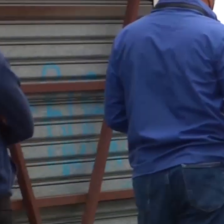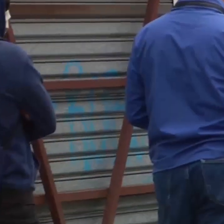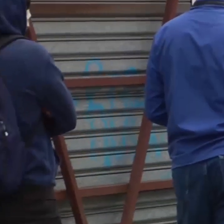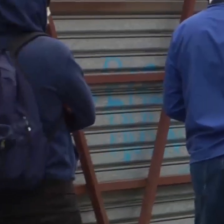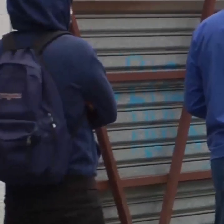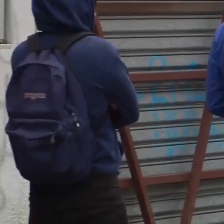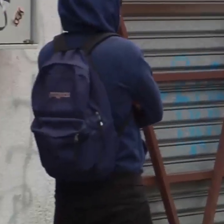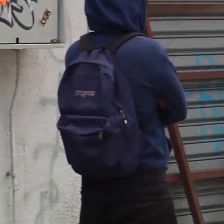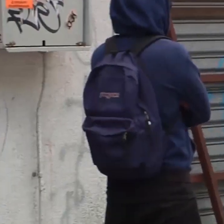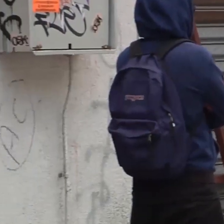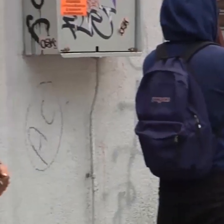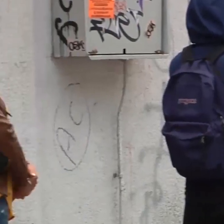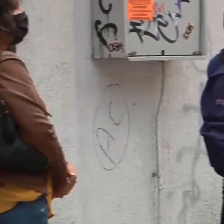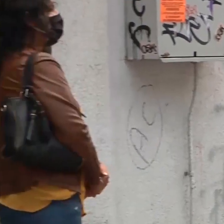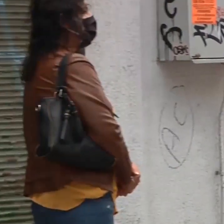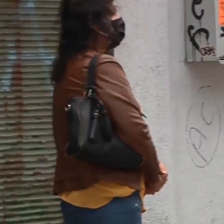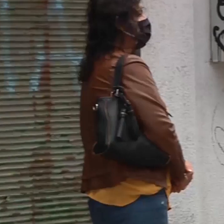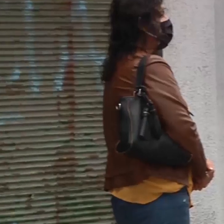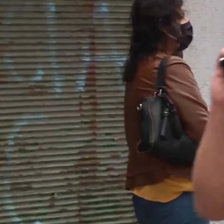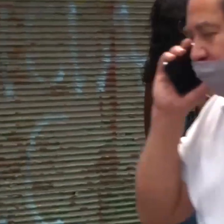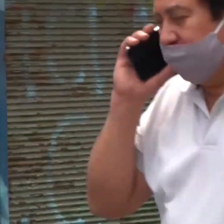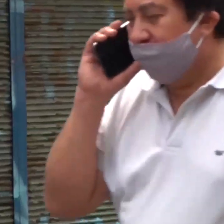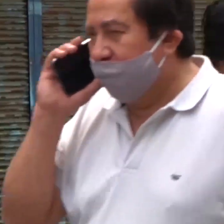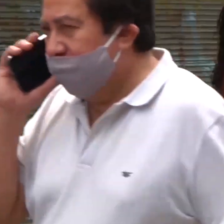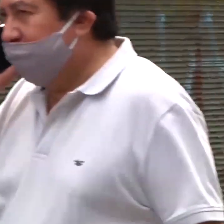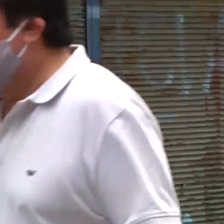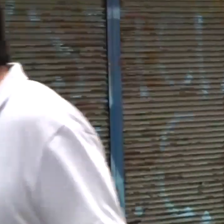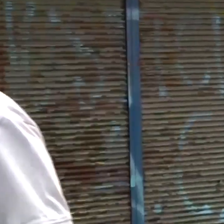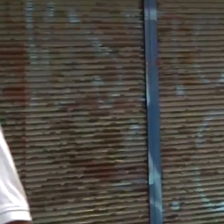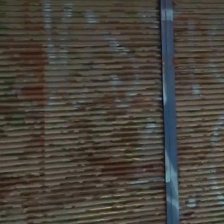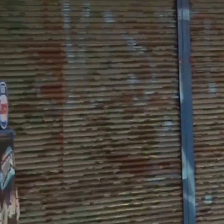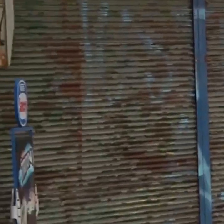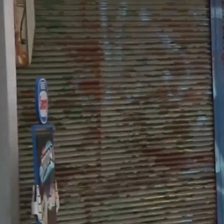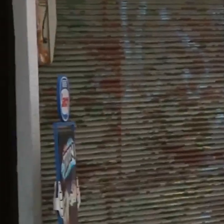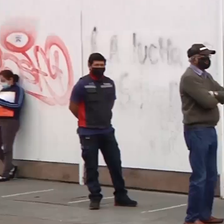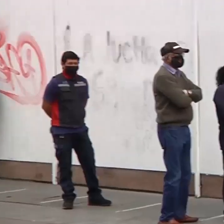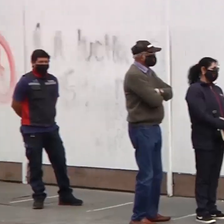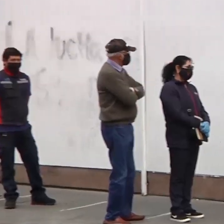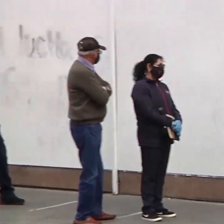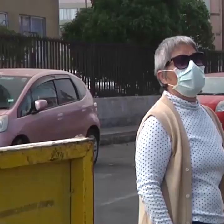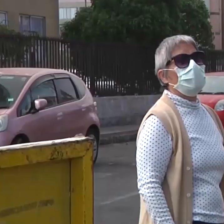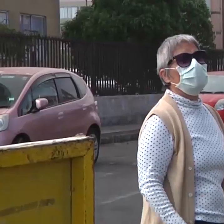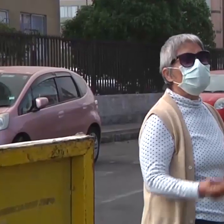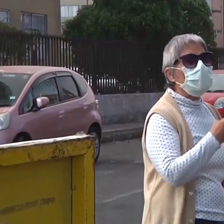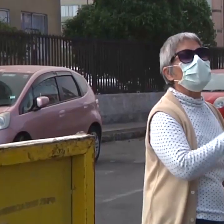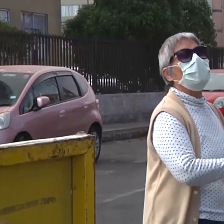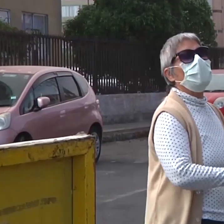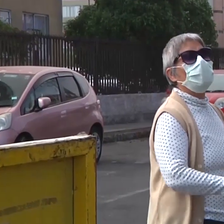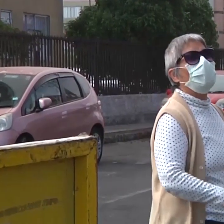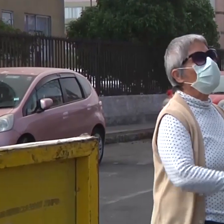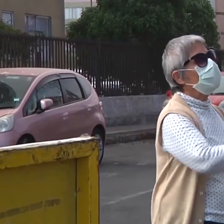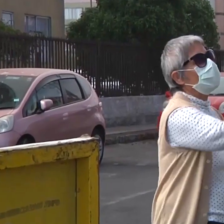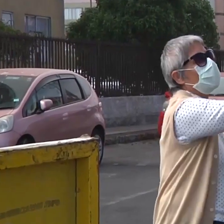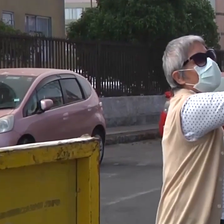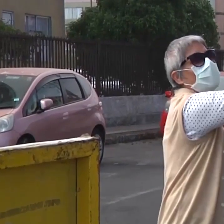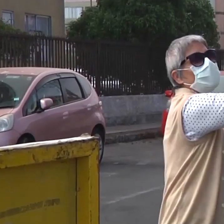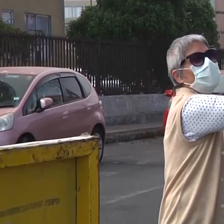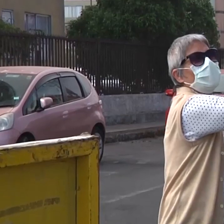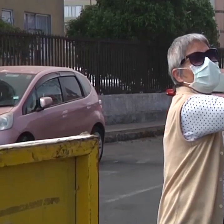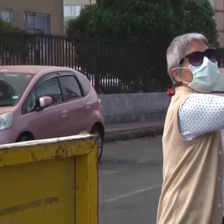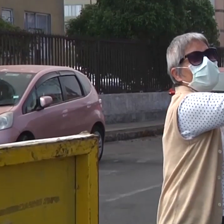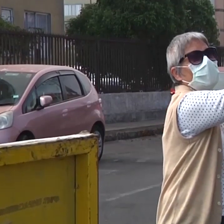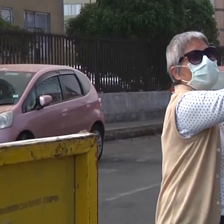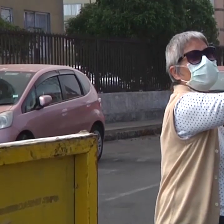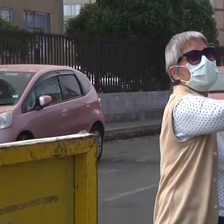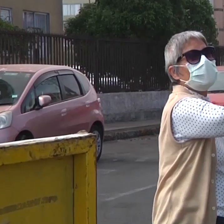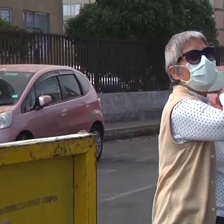las autoridades y que fueron modificaciones realizadas por el Ministerio de Salud. La información de cada una de ellas está disponible